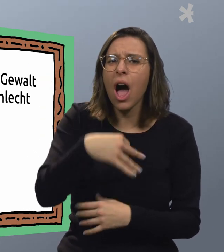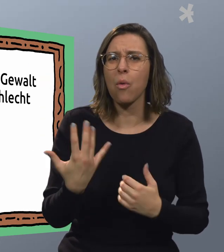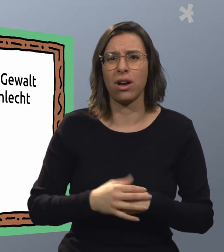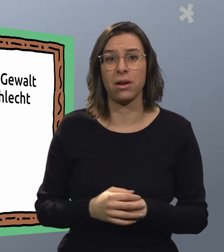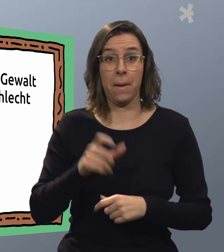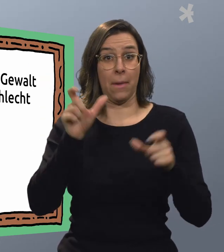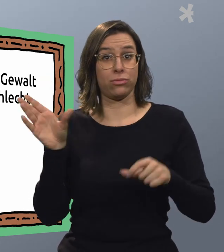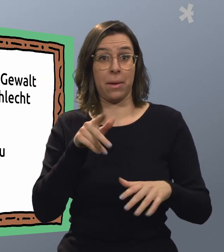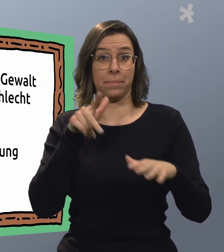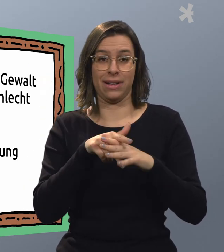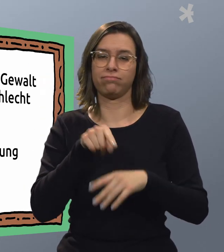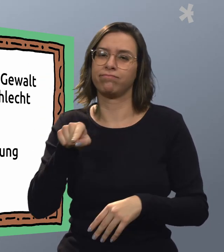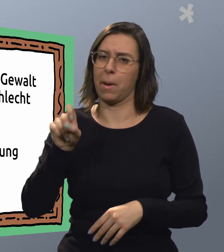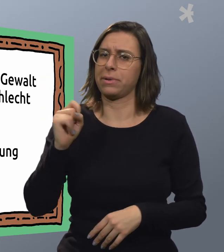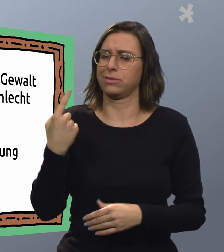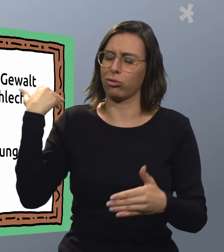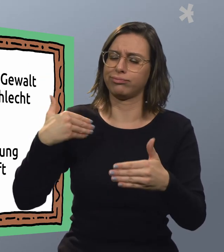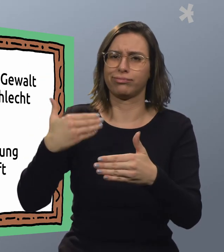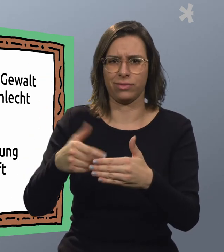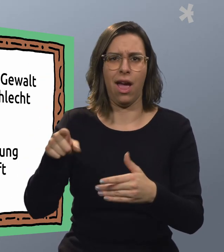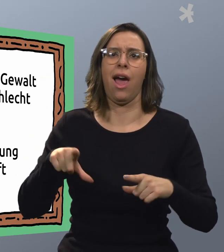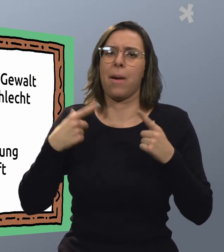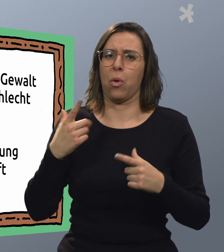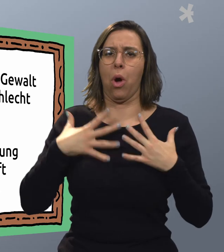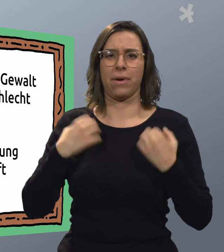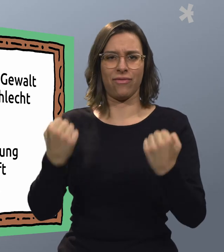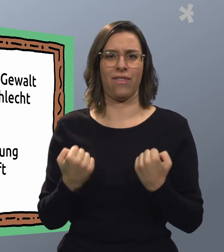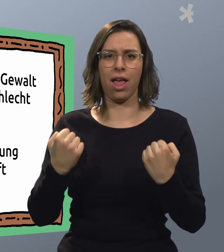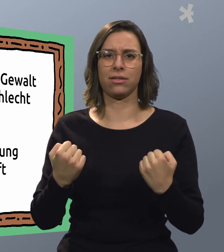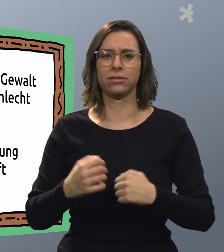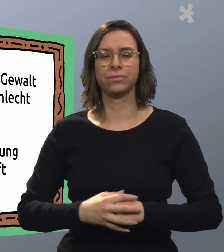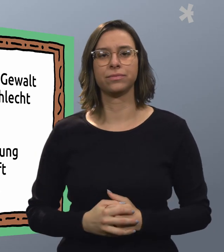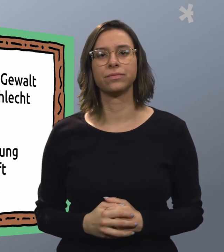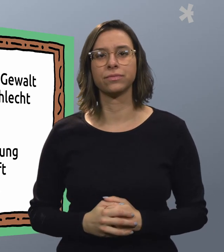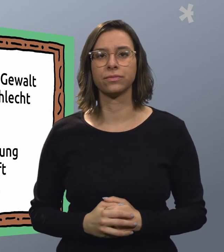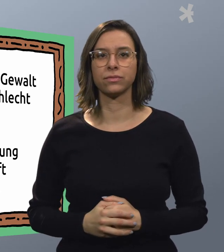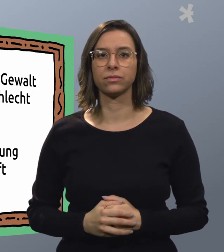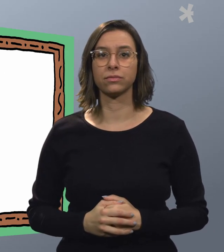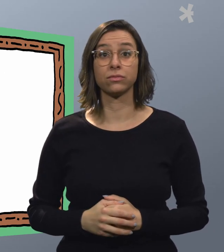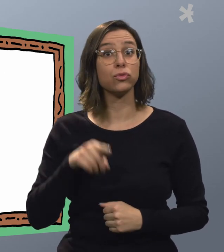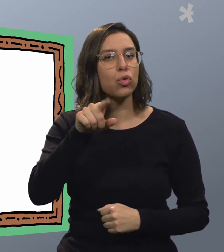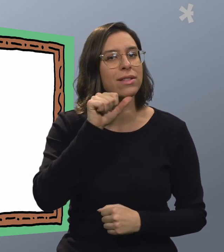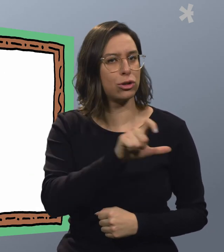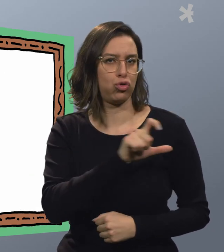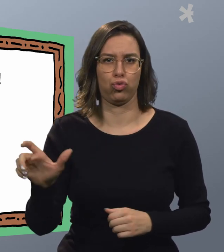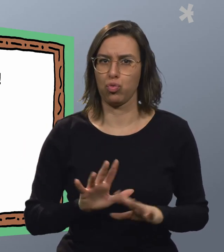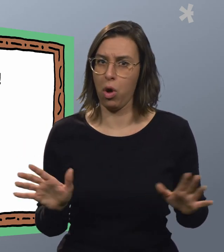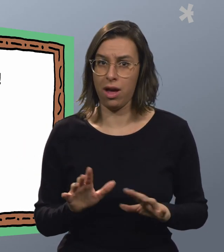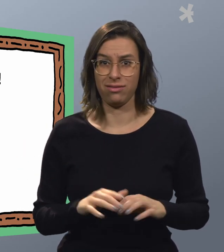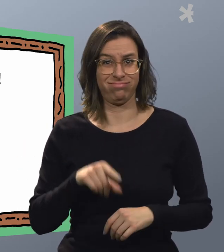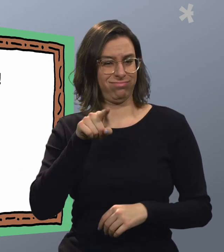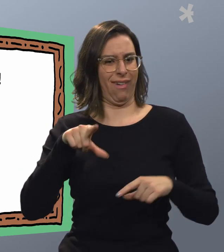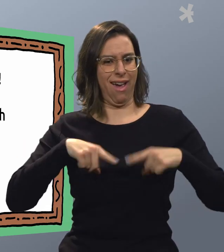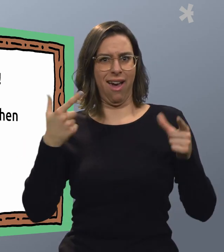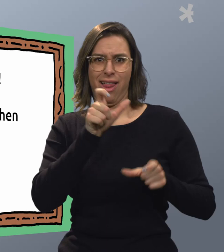sind traurig. Menschen mit Behinderung erleben besonders oft körperliche Gewalt. Du bist nicht schuld.